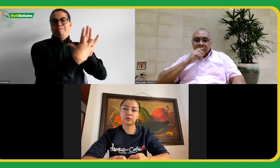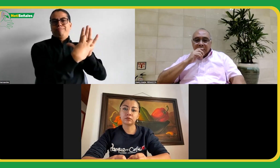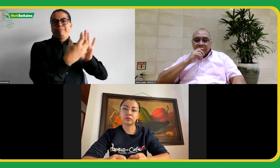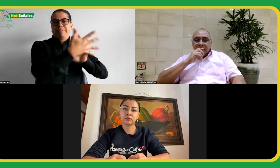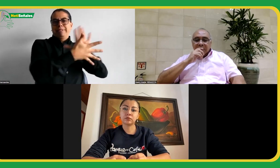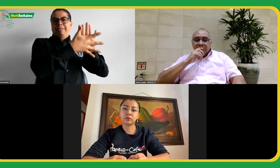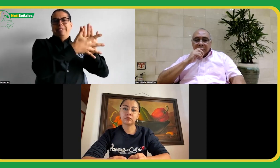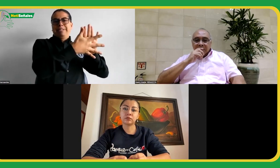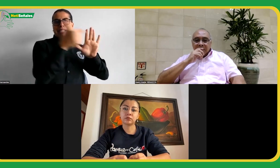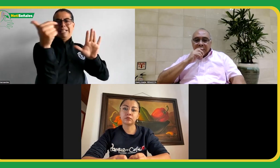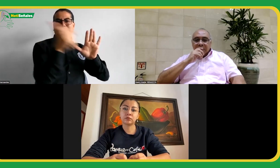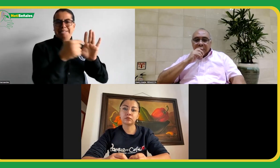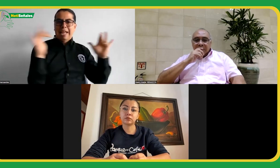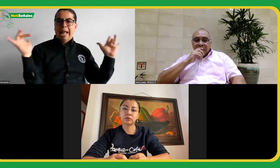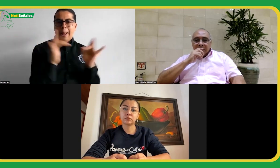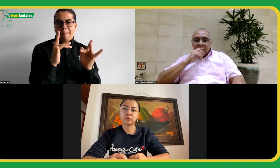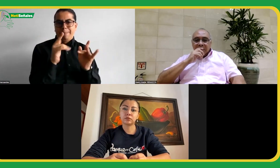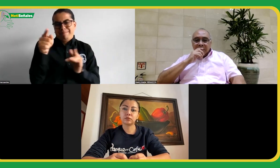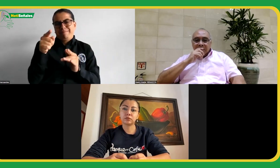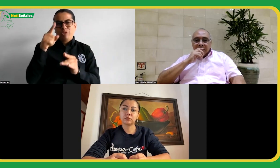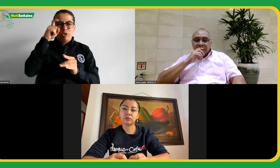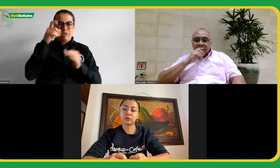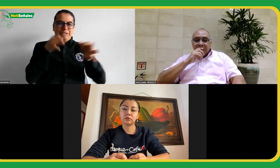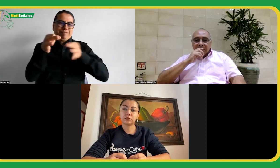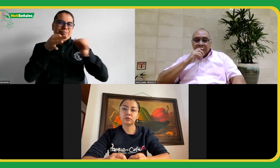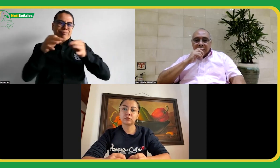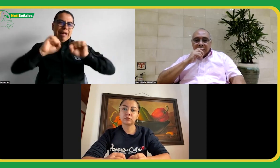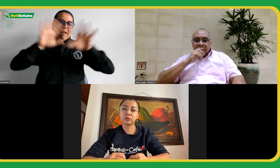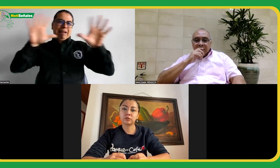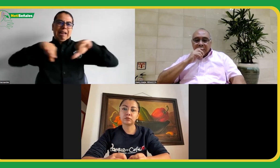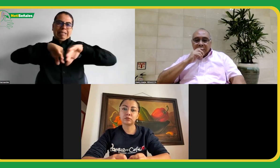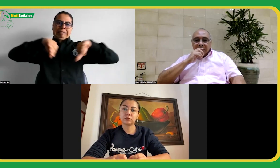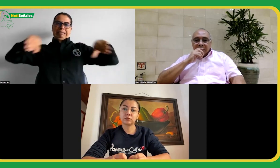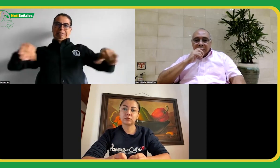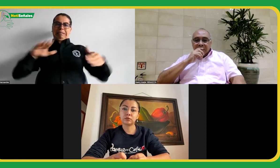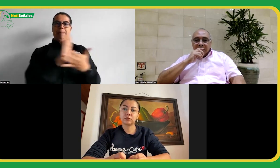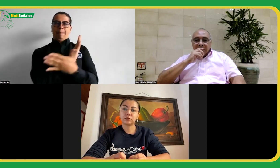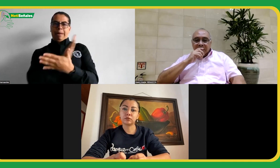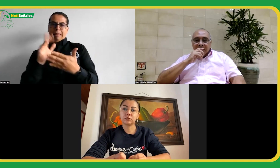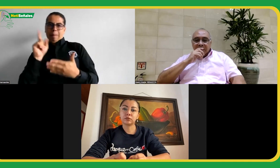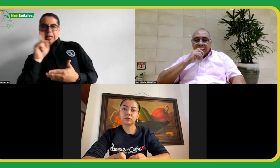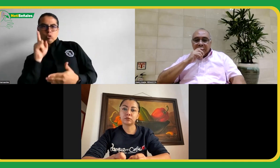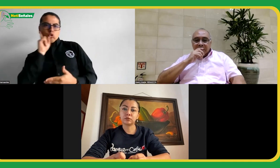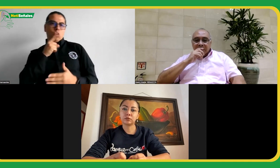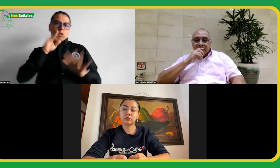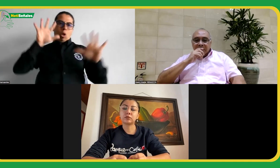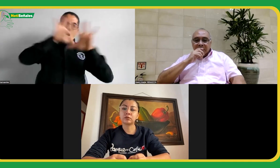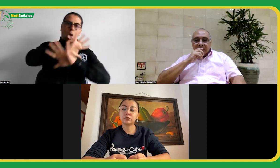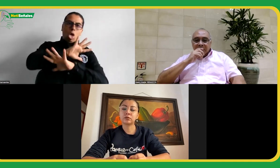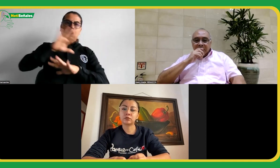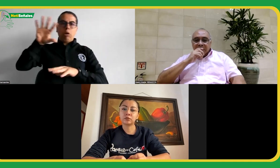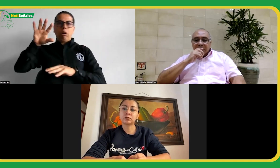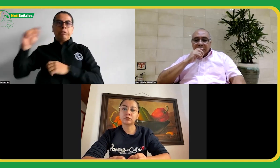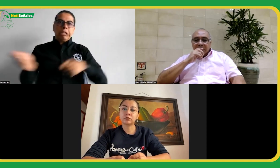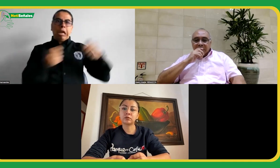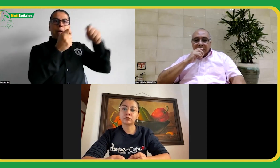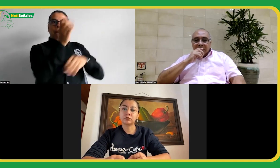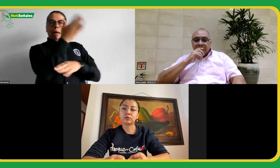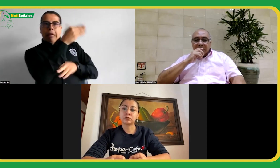hace alusión sobre todo a la incidencia y a la claridad de espacios accesibles. Entonces Joseph hizo como esta aclaración